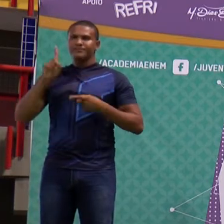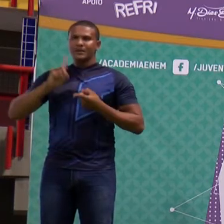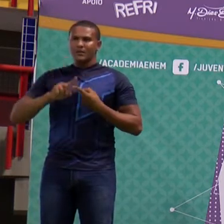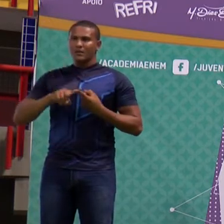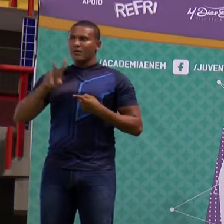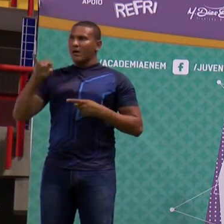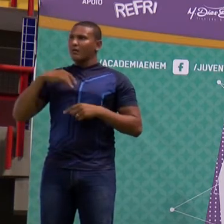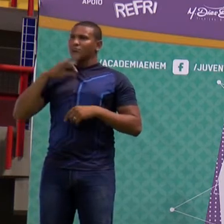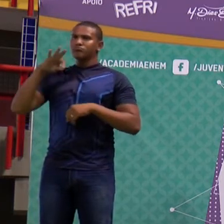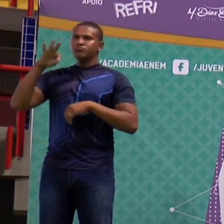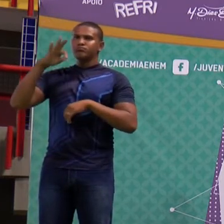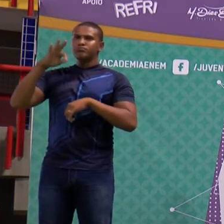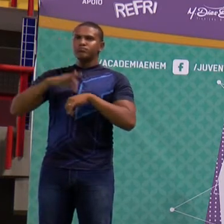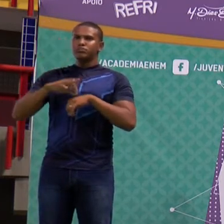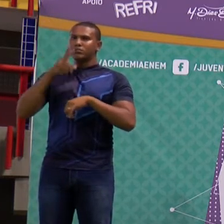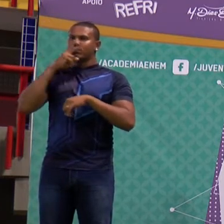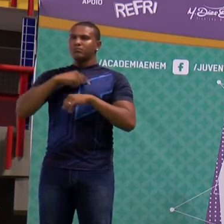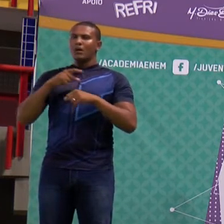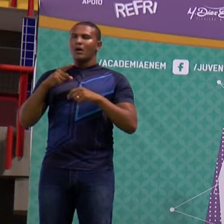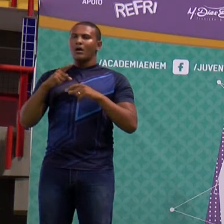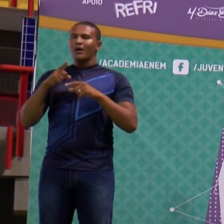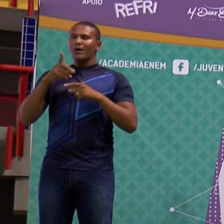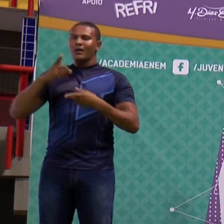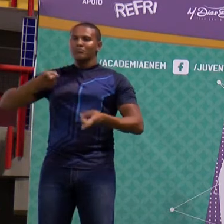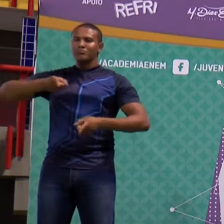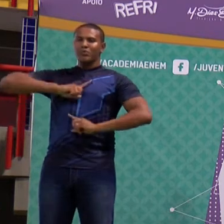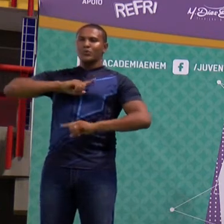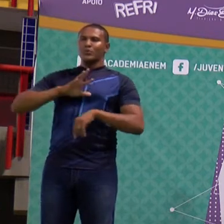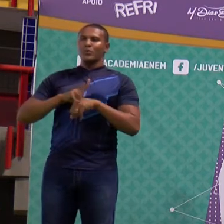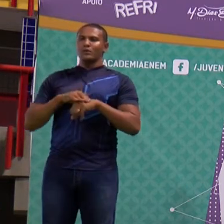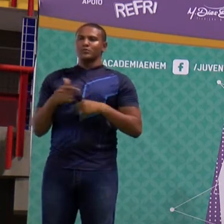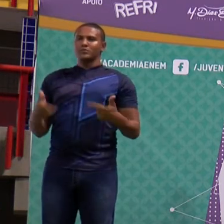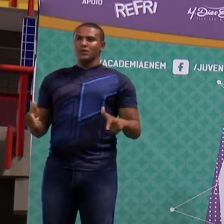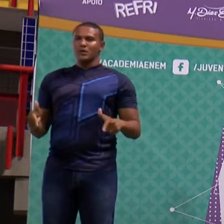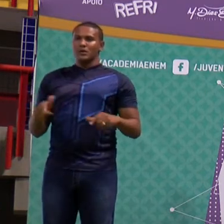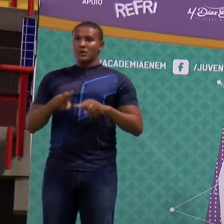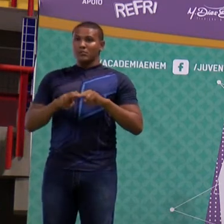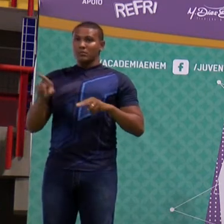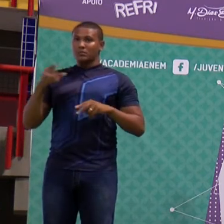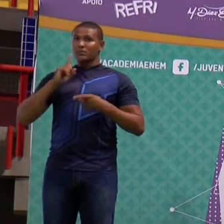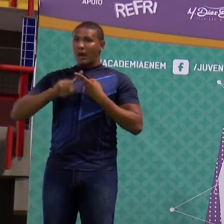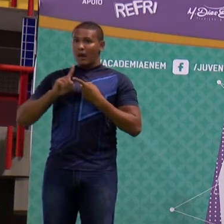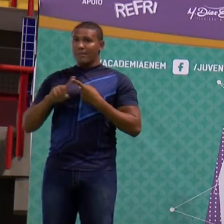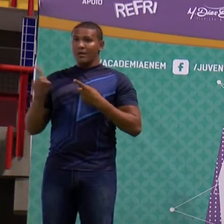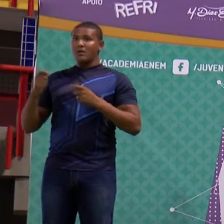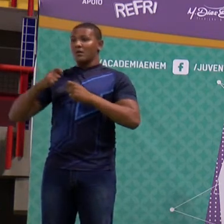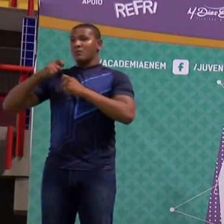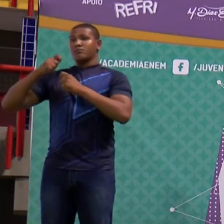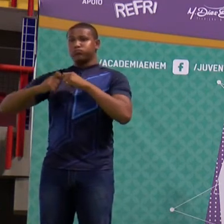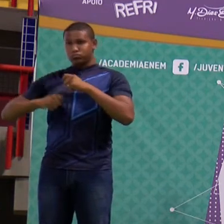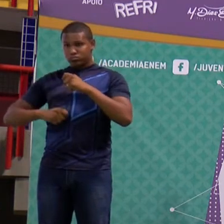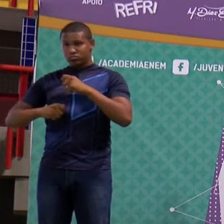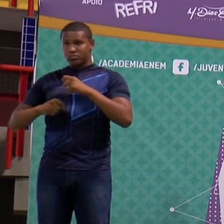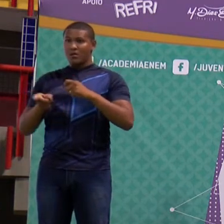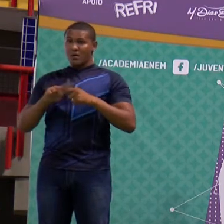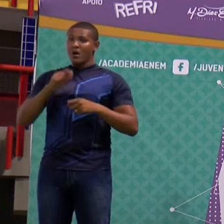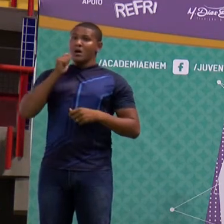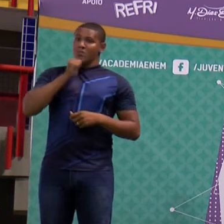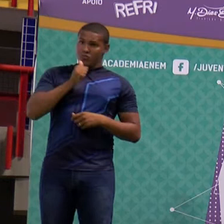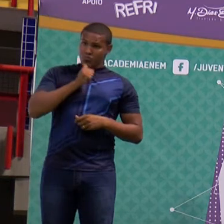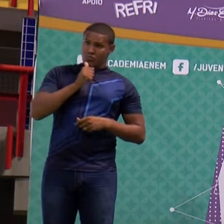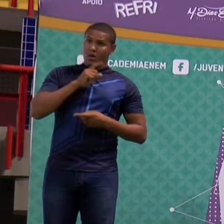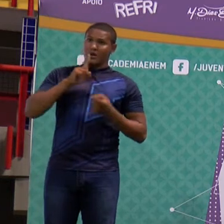eles não vão transmitir a doença. E no meio, esses machos irão se reproduzir com as fêmeas, onde as fêmeas são hematófagas.